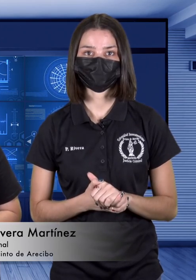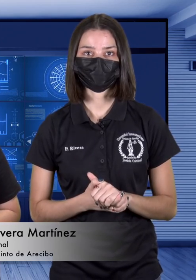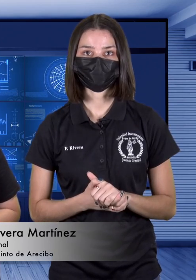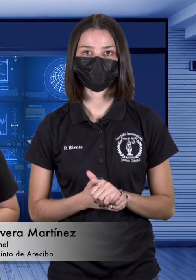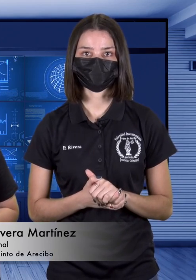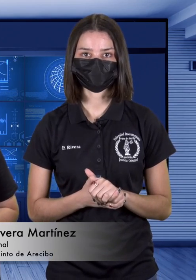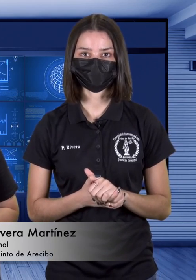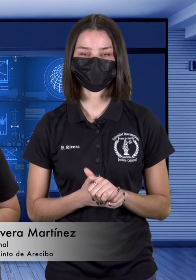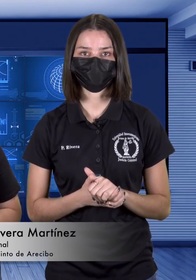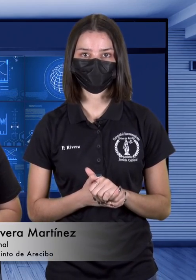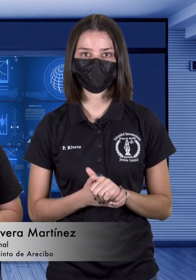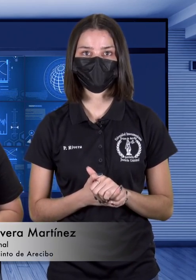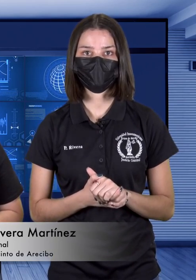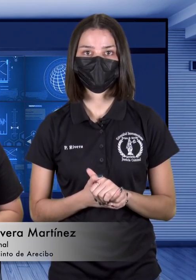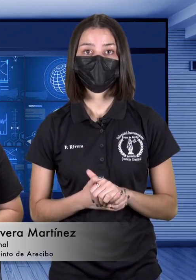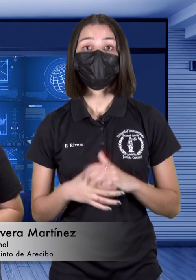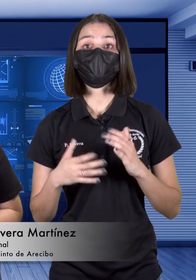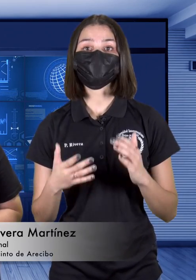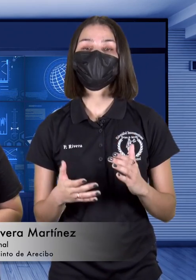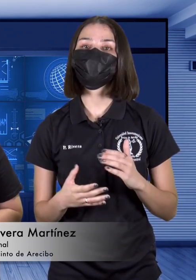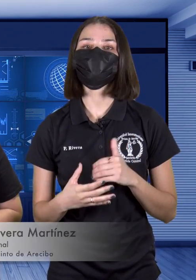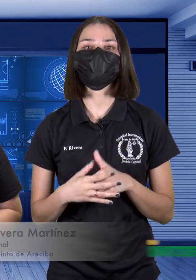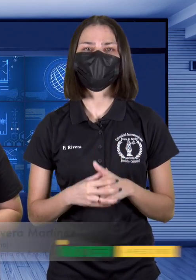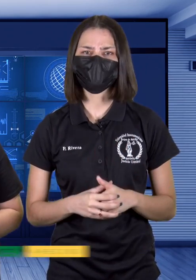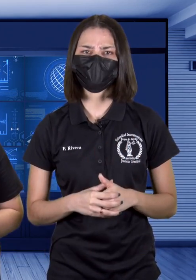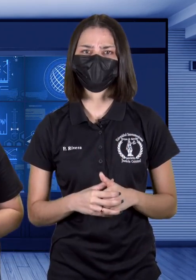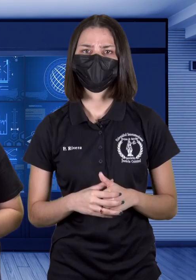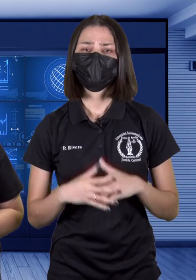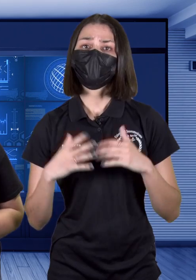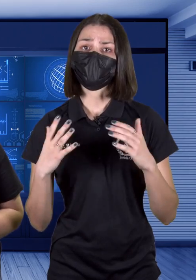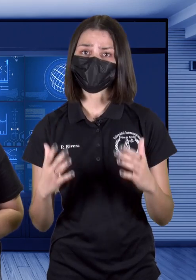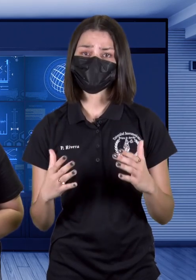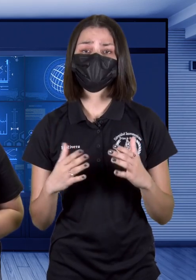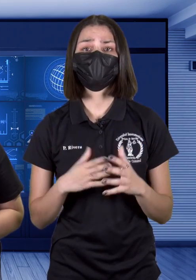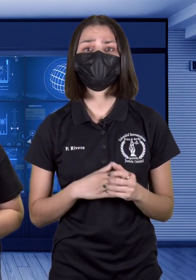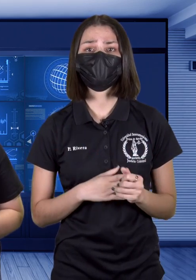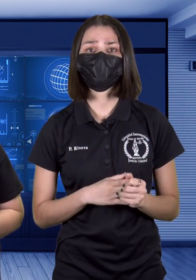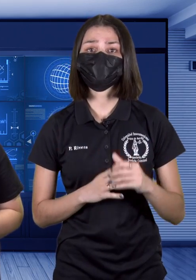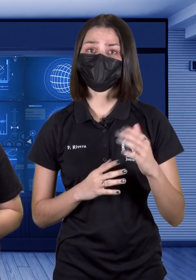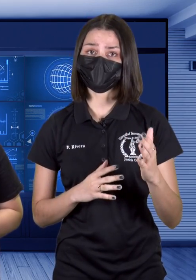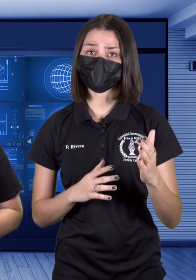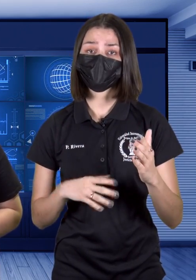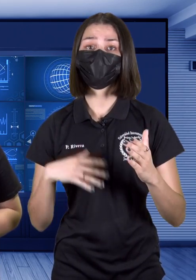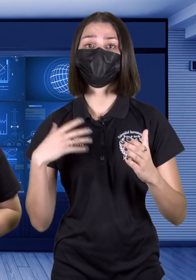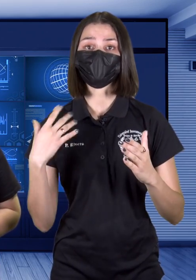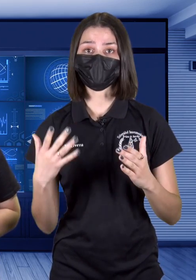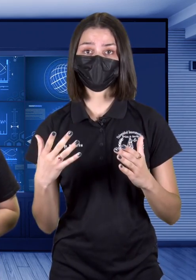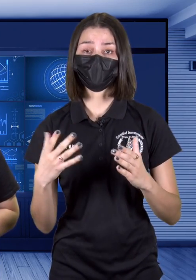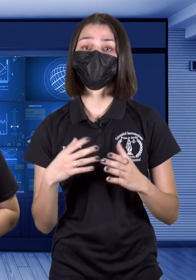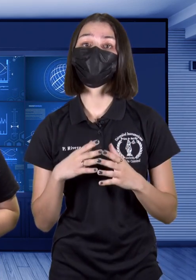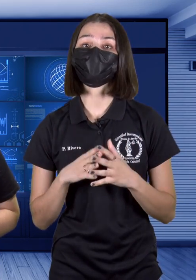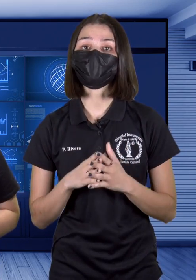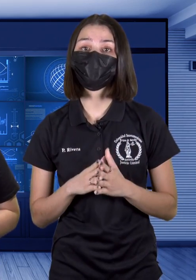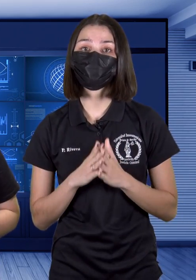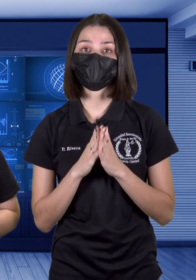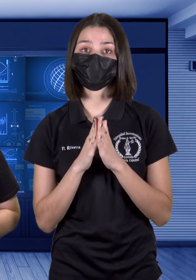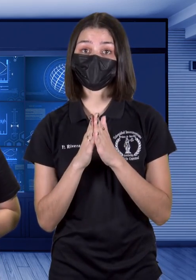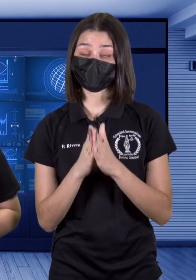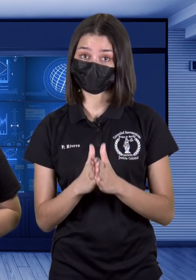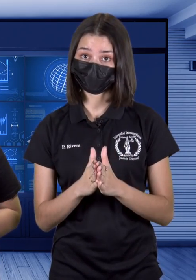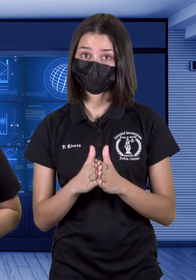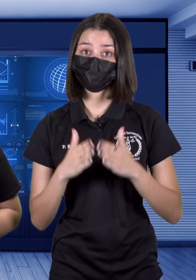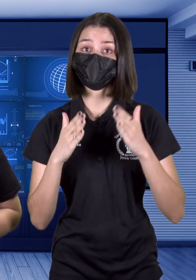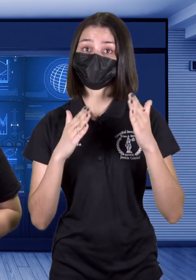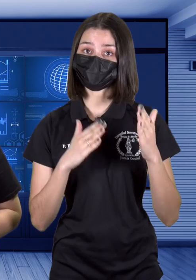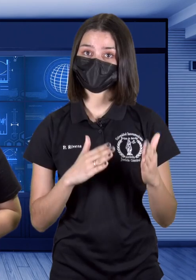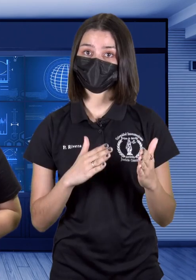soy miembro de la Asociación de Justicia Criminal. ¿Qué es el acoso cibernético? El acoso cibernético es privar, publicar o compartir contenido